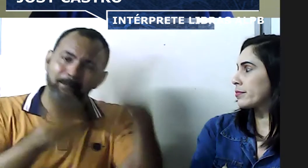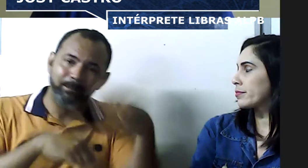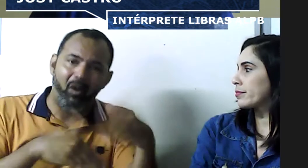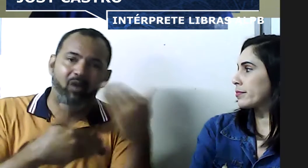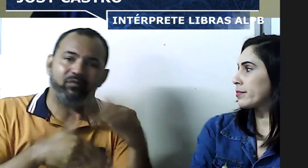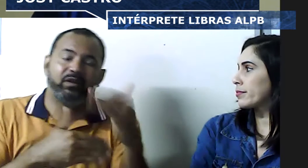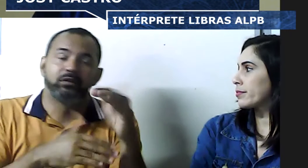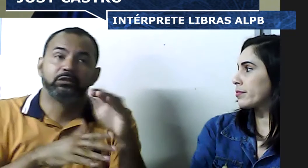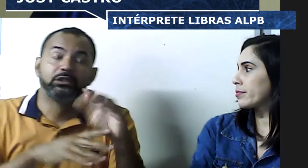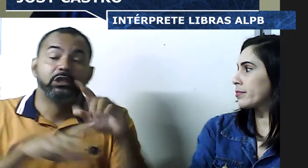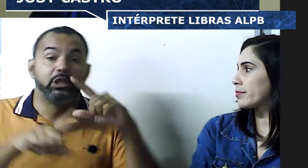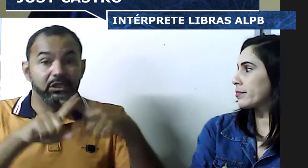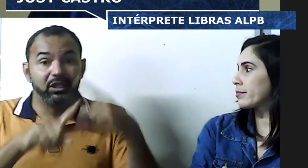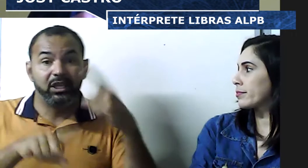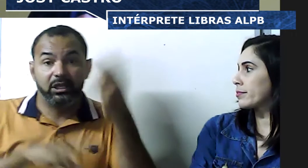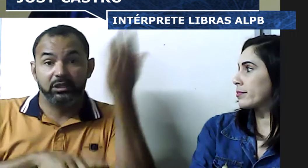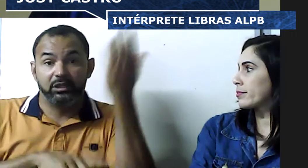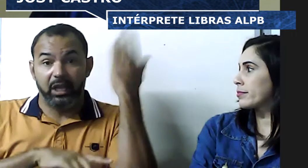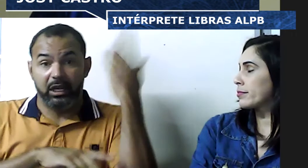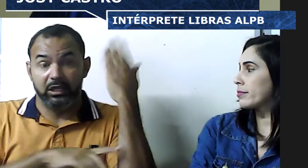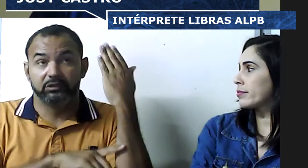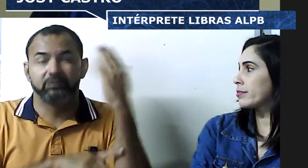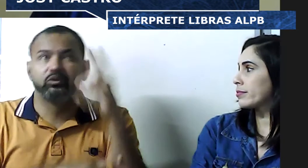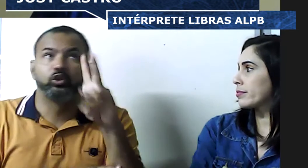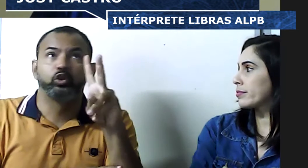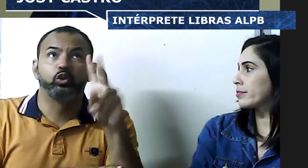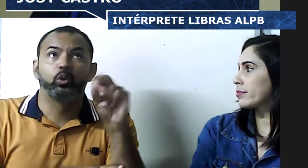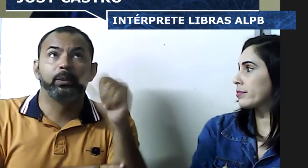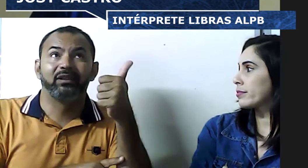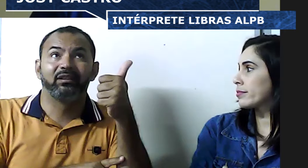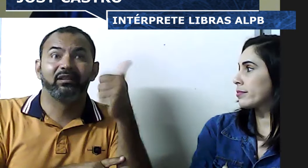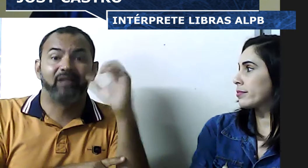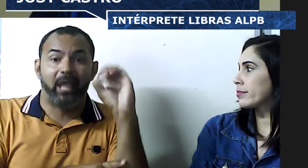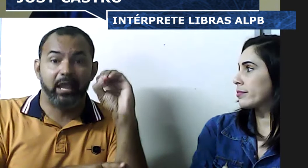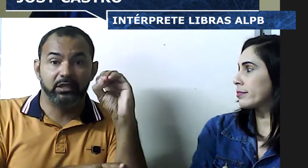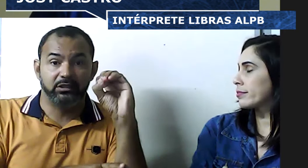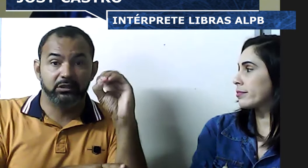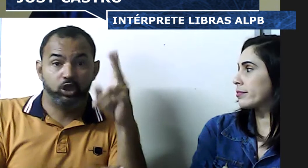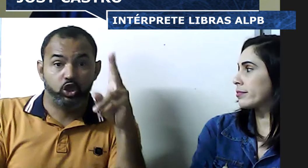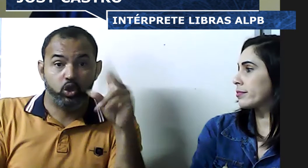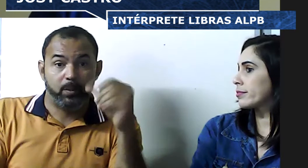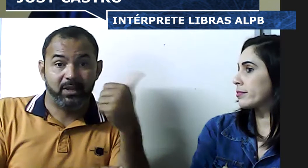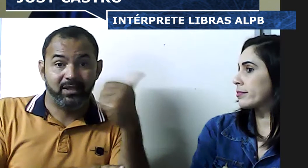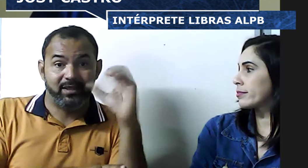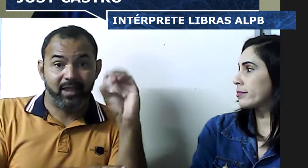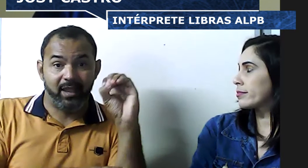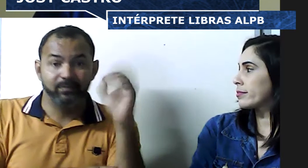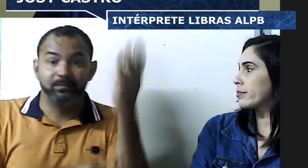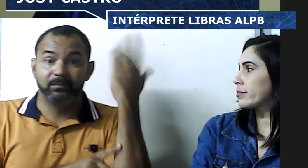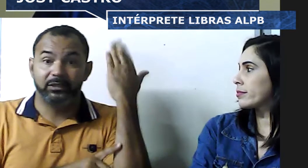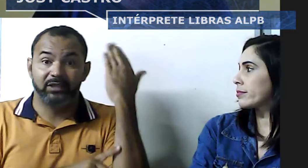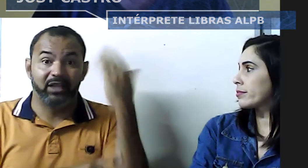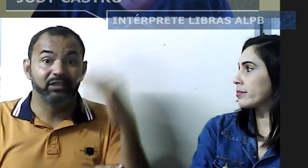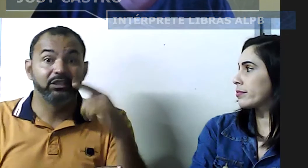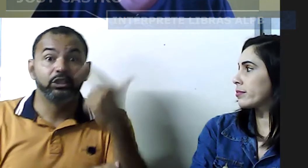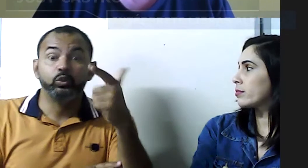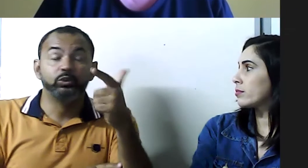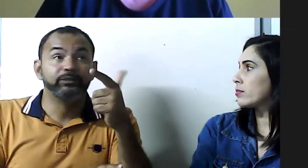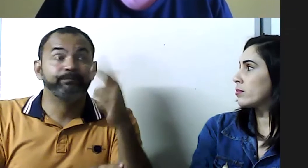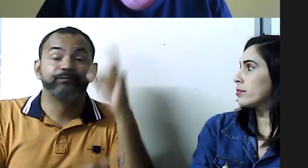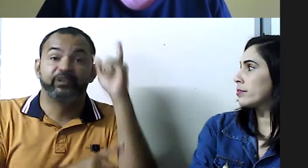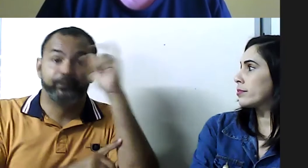somos capazes de estudar, de fazer os nossos vestibulares em 2010,